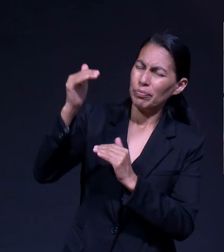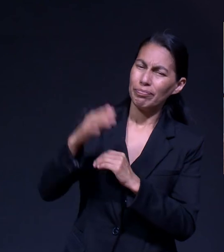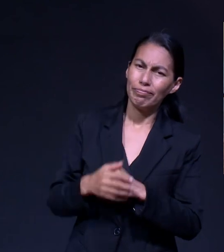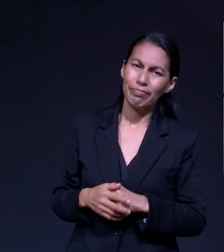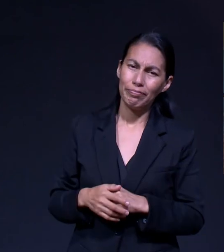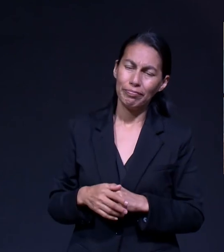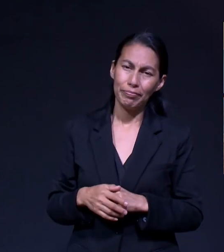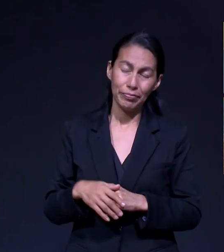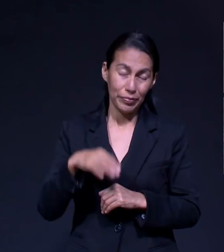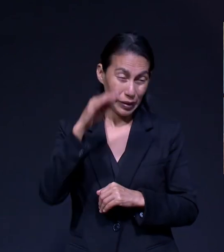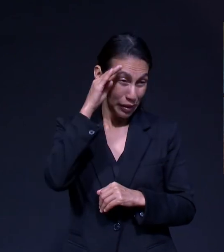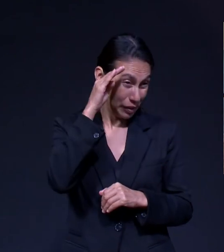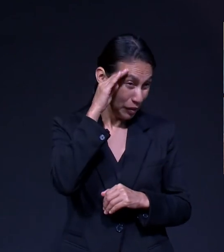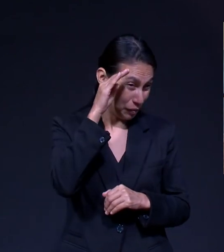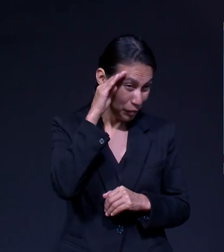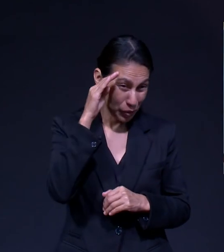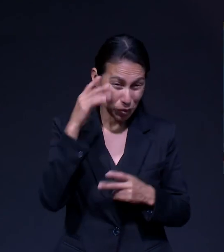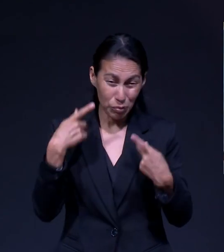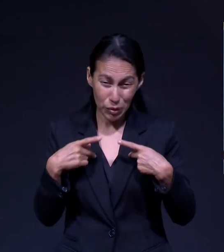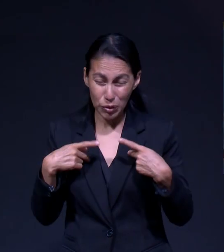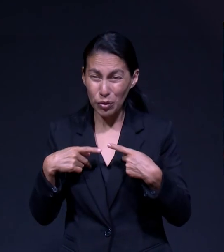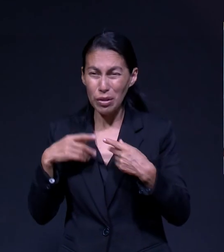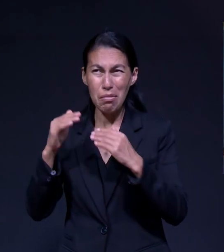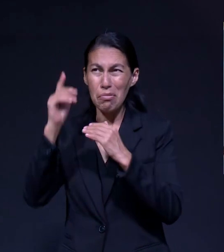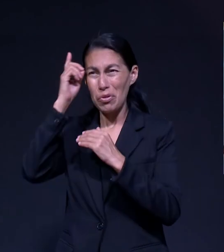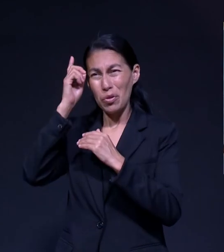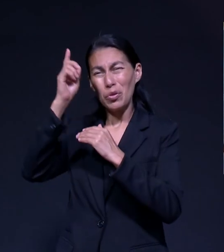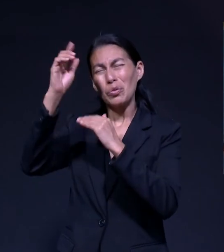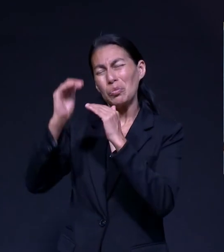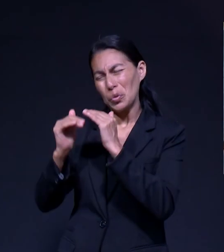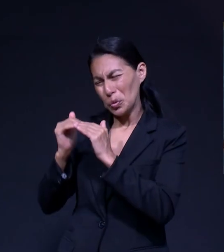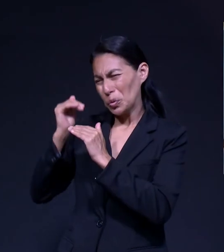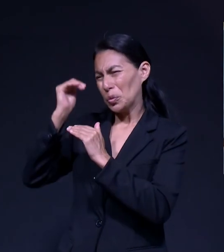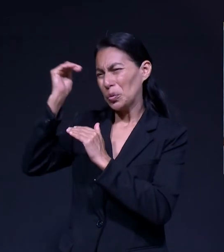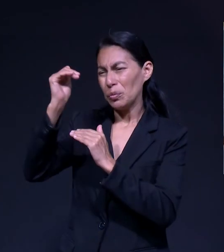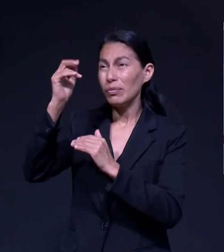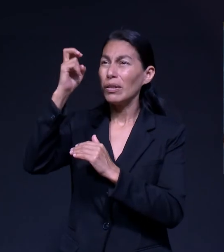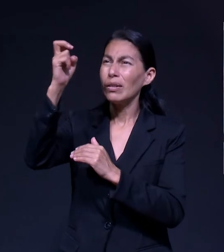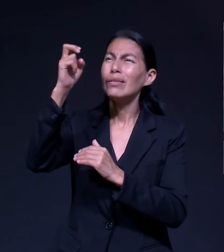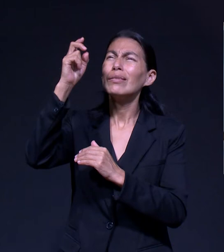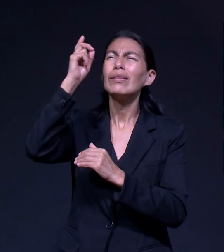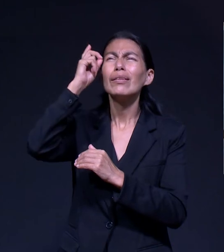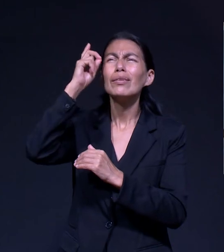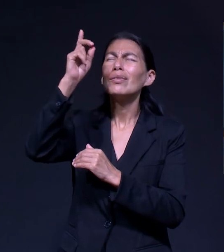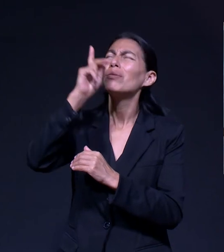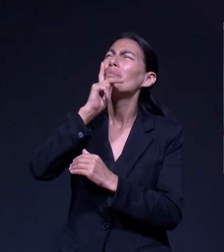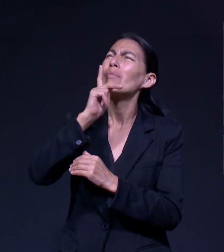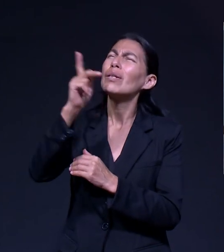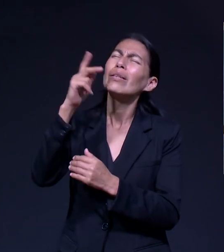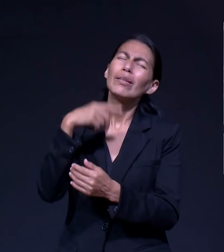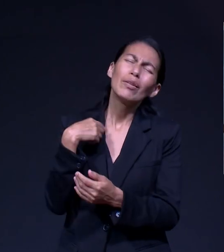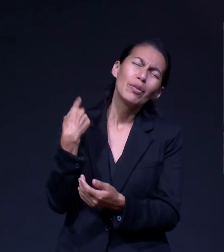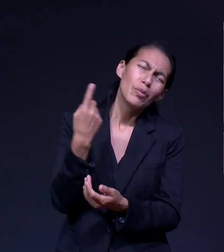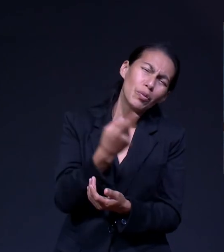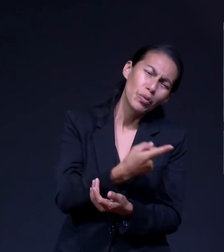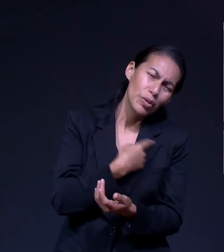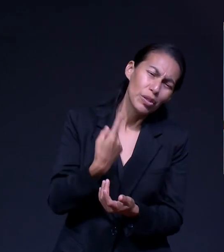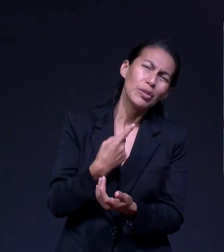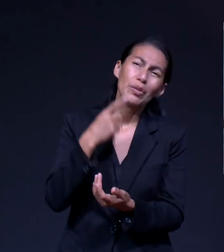Pensamiento Humano Y Ese es El Padre Celestial Nuestro Que Está Deseoso En Escuchar Nuestras Peticiones Y